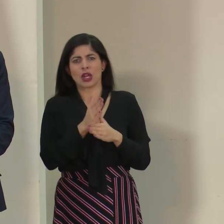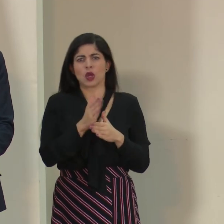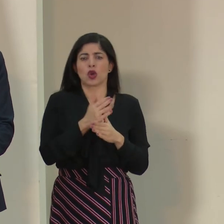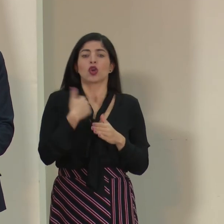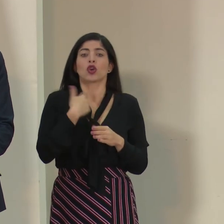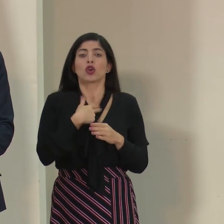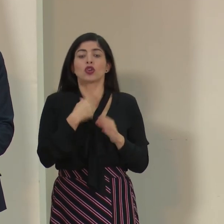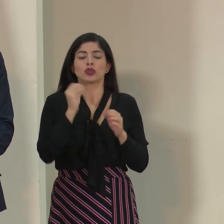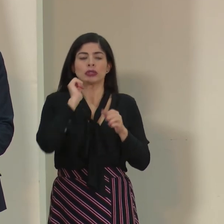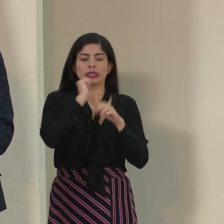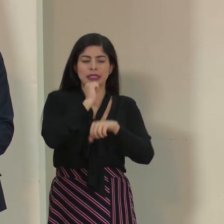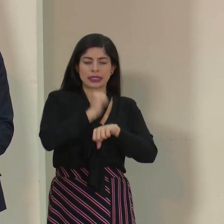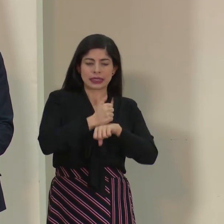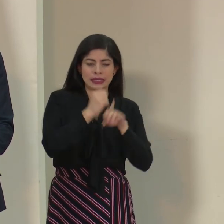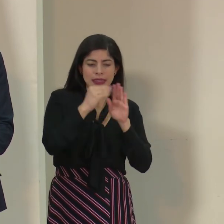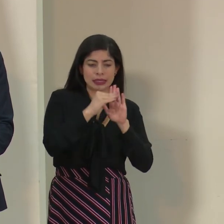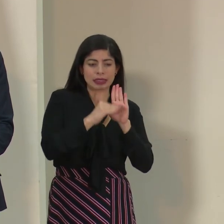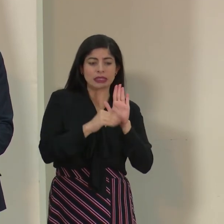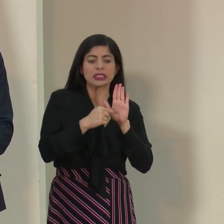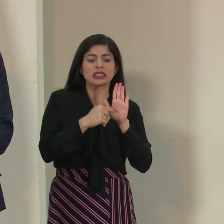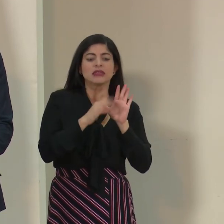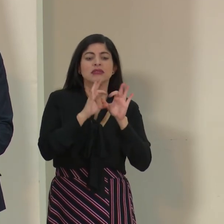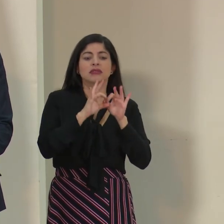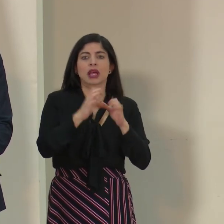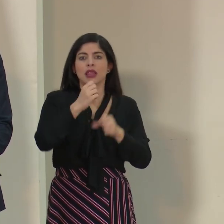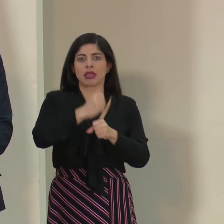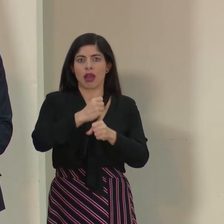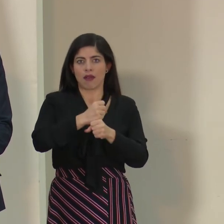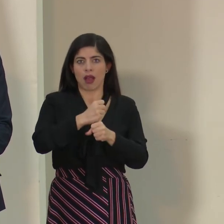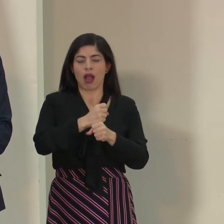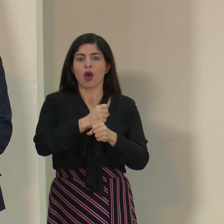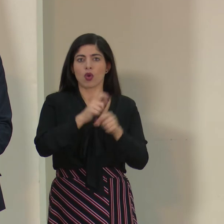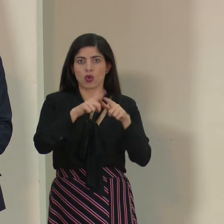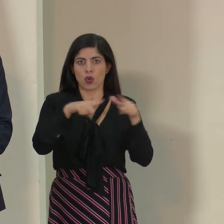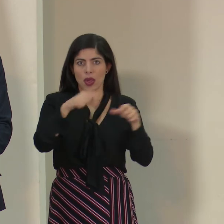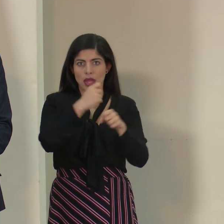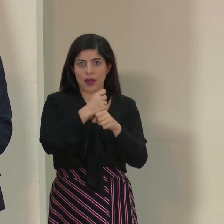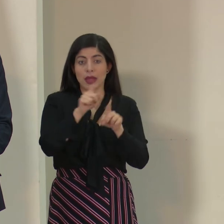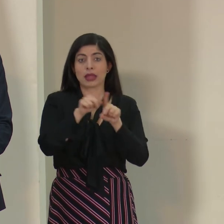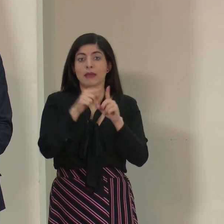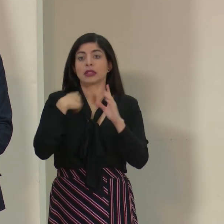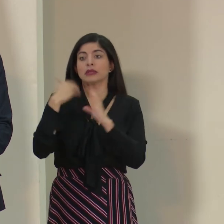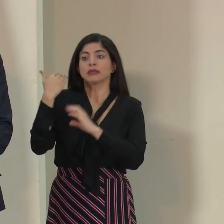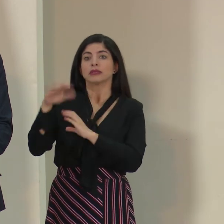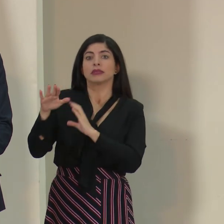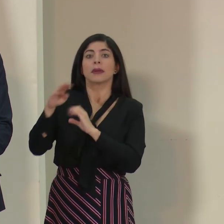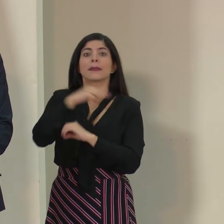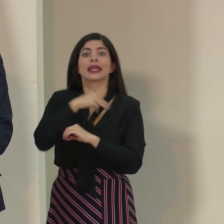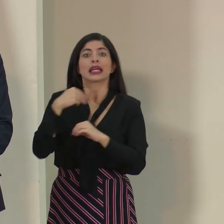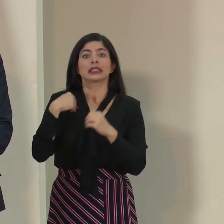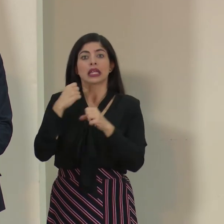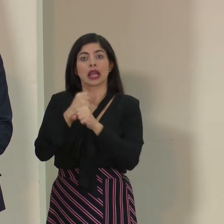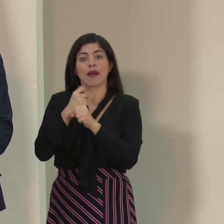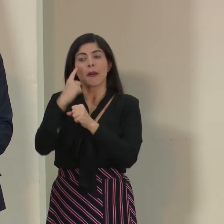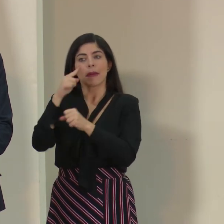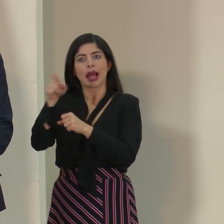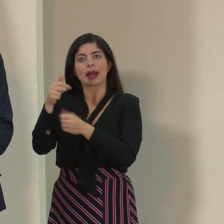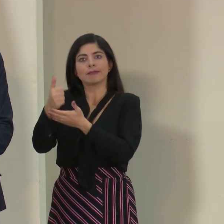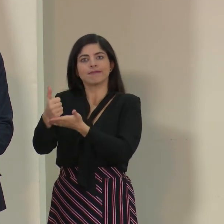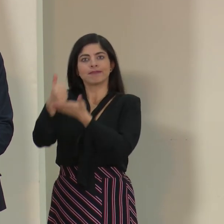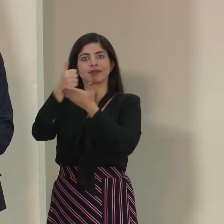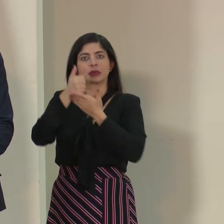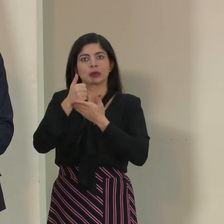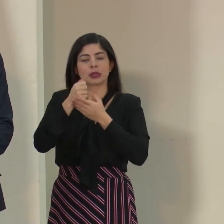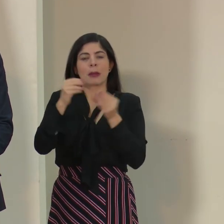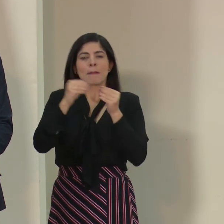actualizamos los alineamientos para centros de trabajo. Y estoy enviándole también una nota a la ministra de Trabajo para que ella nos ayude justamente a